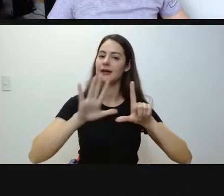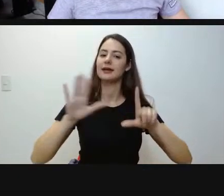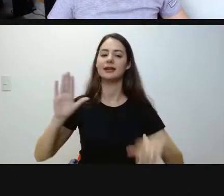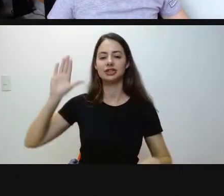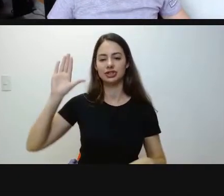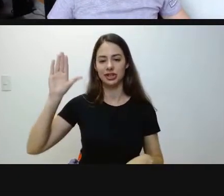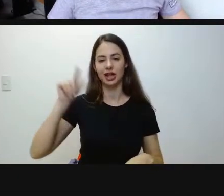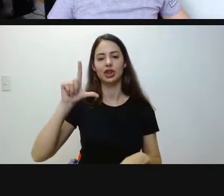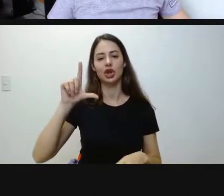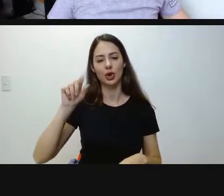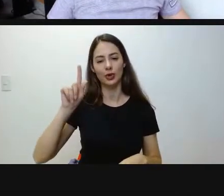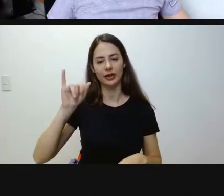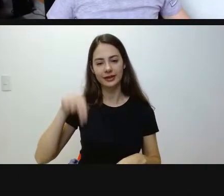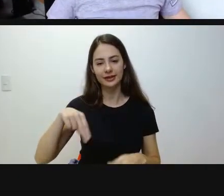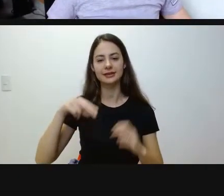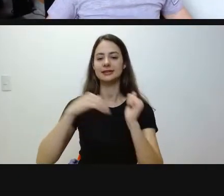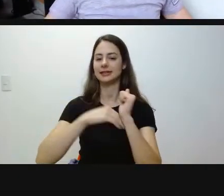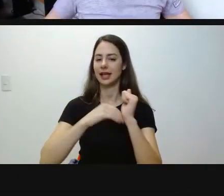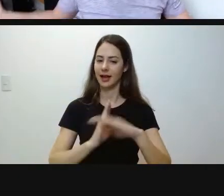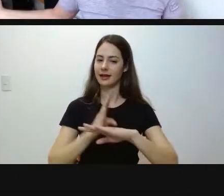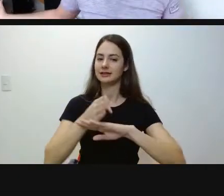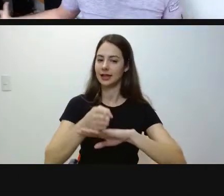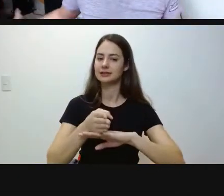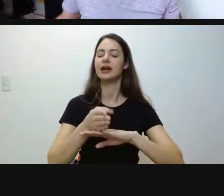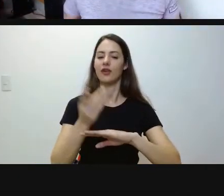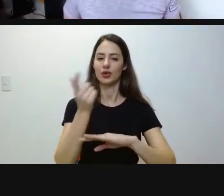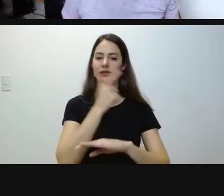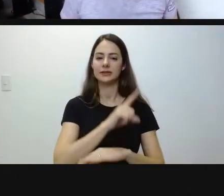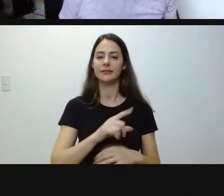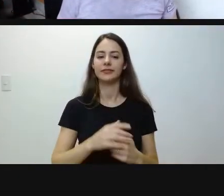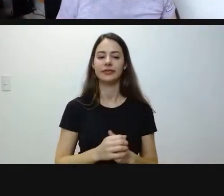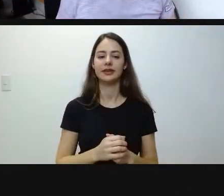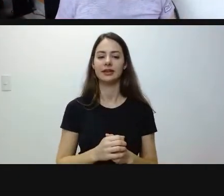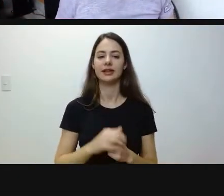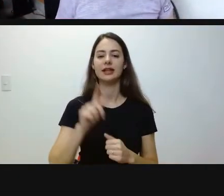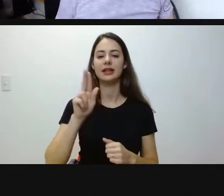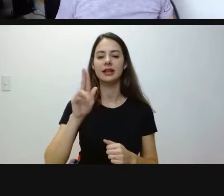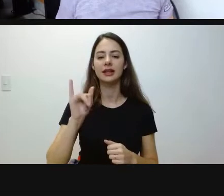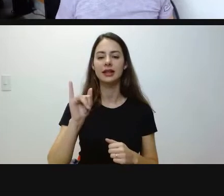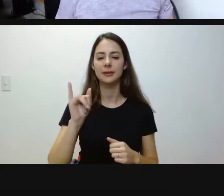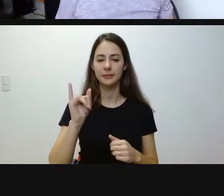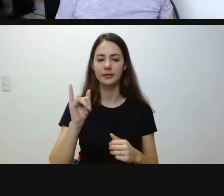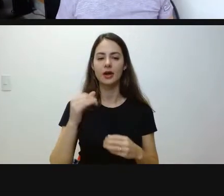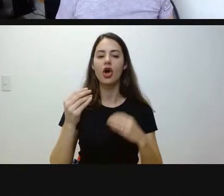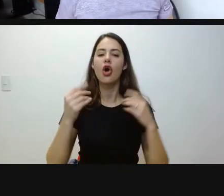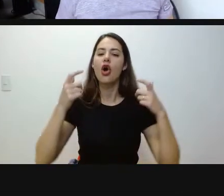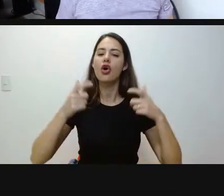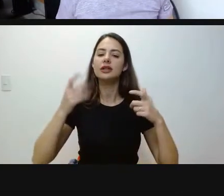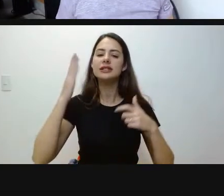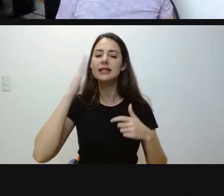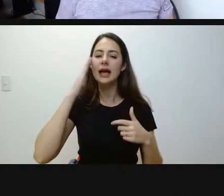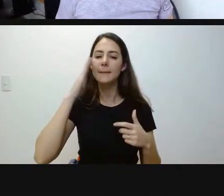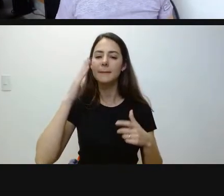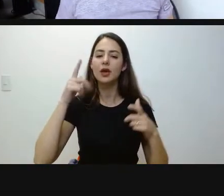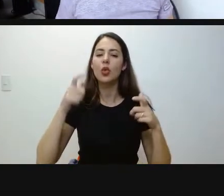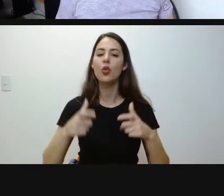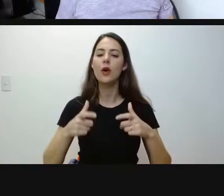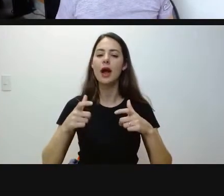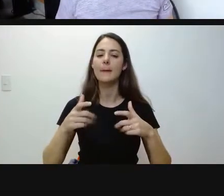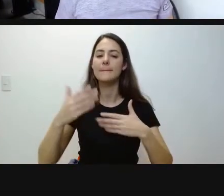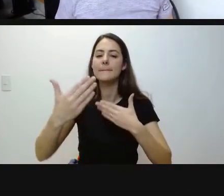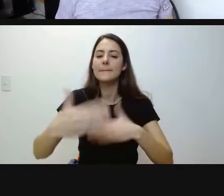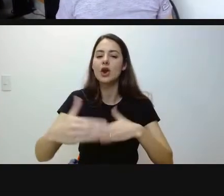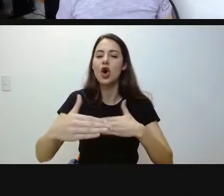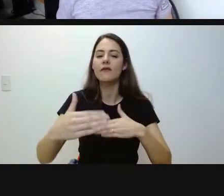que ele vai ter essa informação. O Gui, onde que eu posso ver o local da minha prova? Olha, se ele